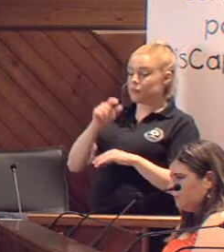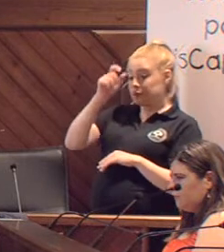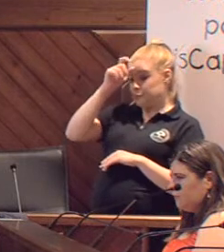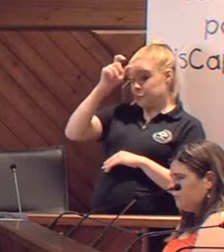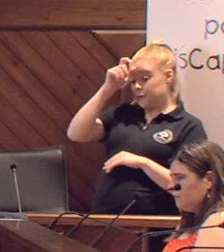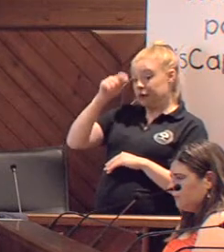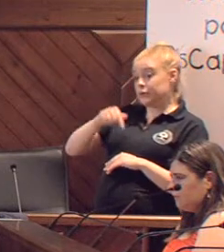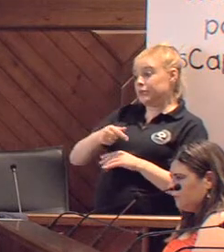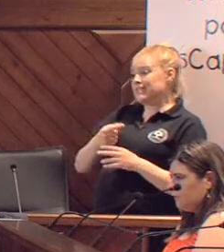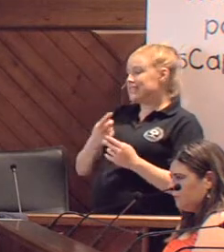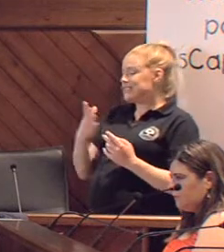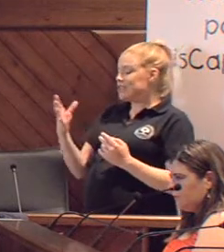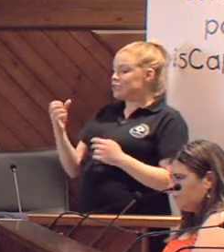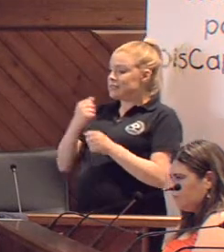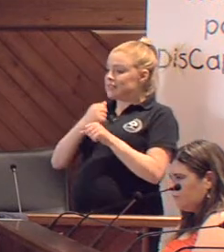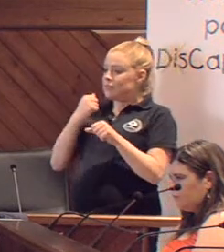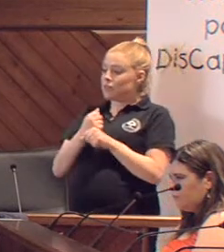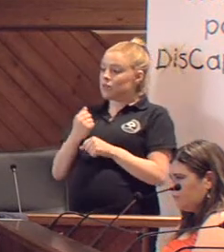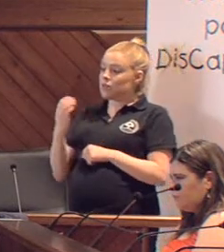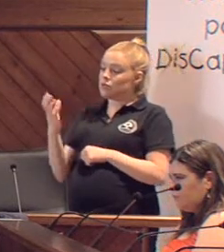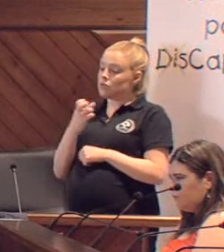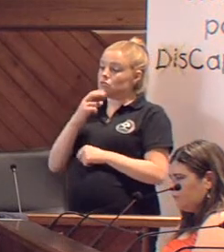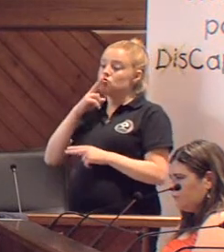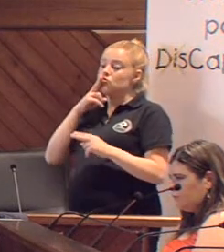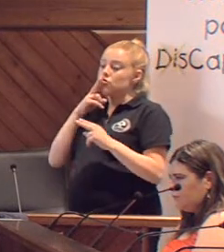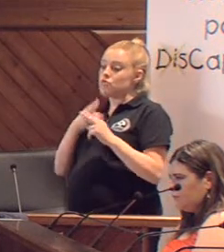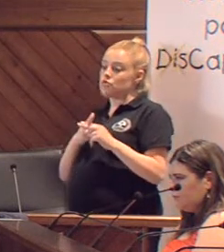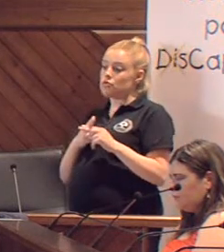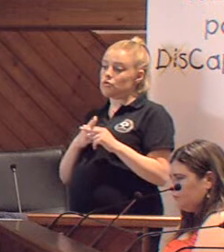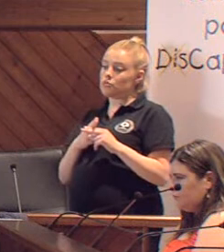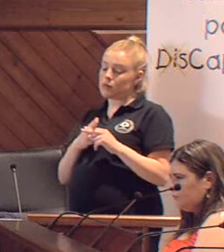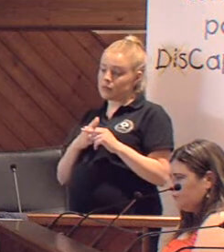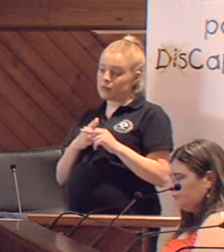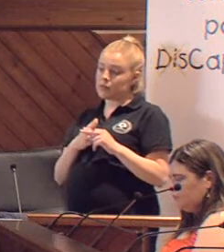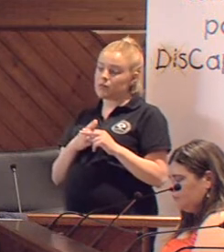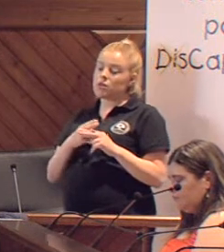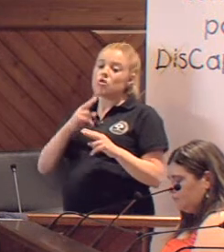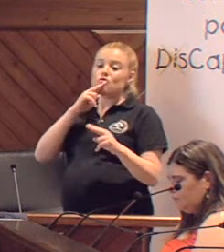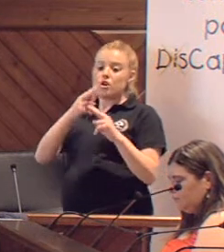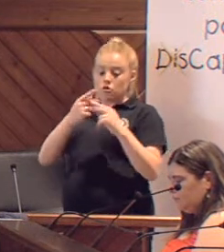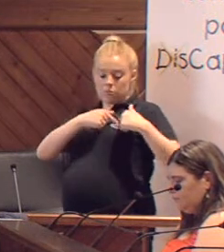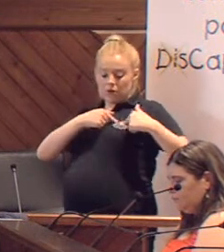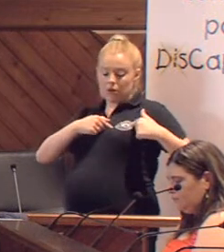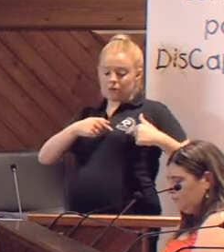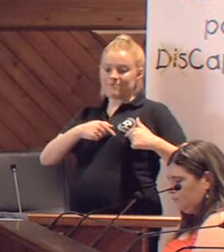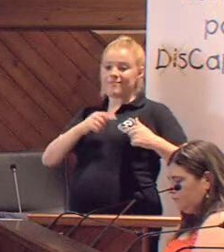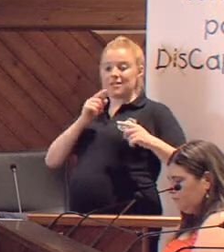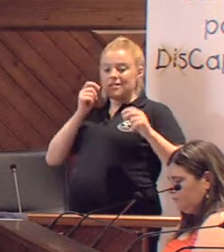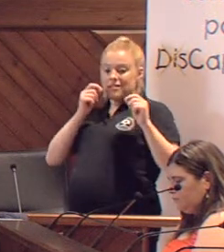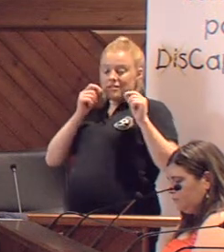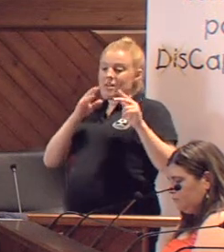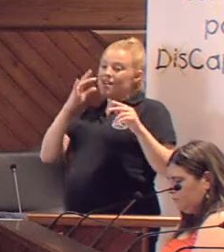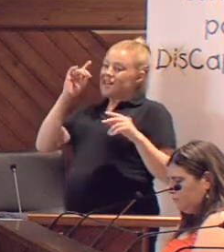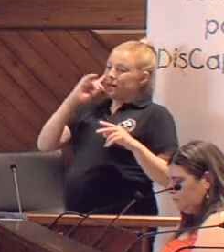trabajadores estén identificados de forma visible con el nombre. El puesto, por supuesto que no, pero con el nombre. Parece que es una